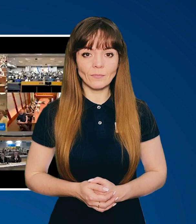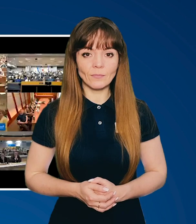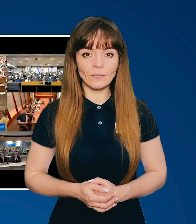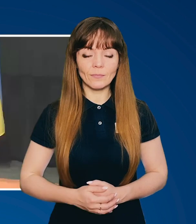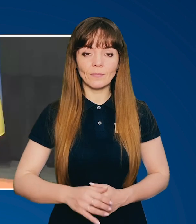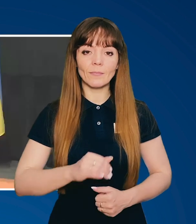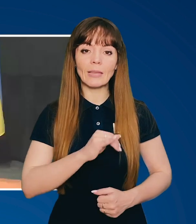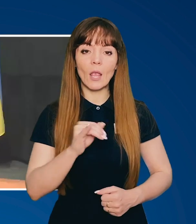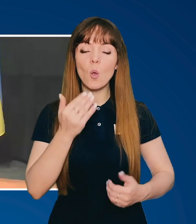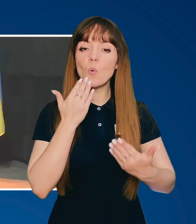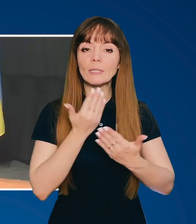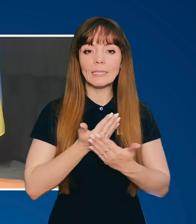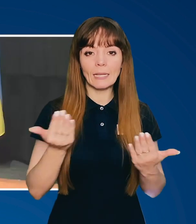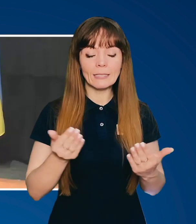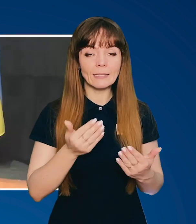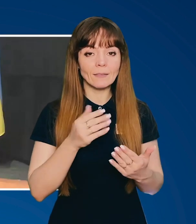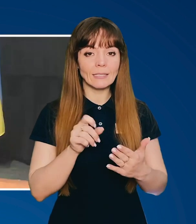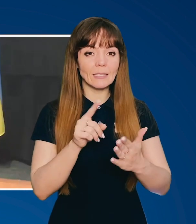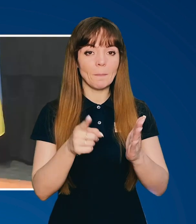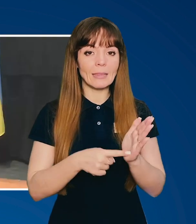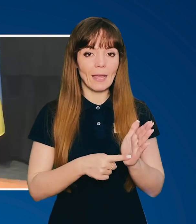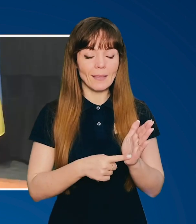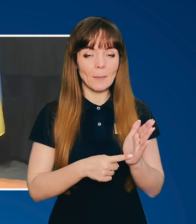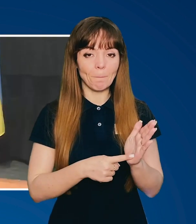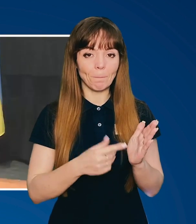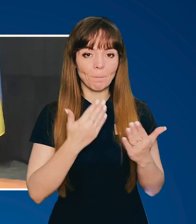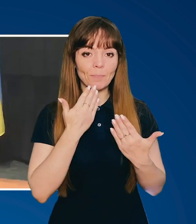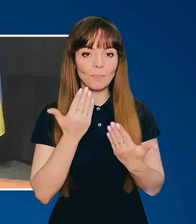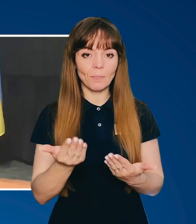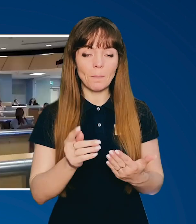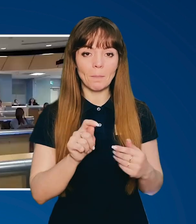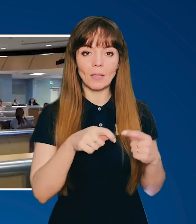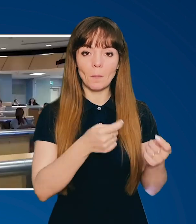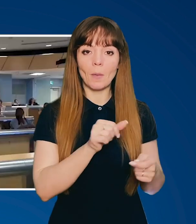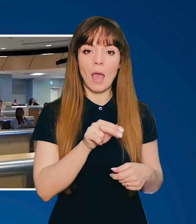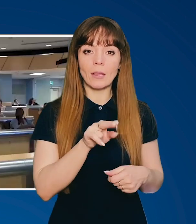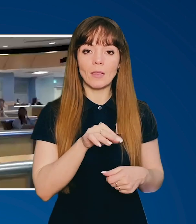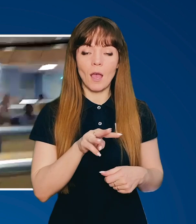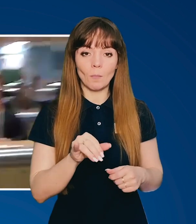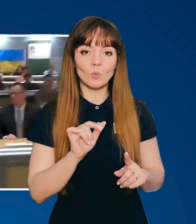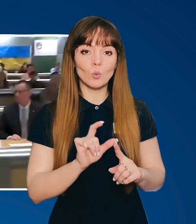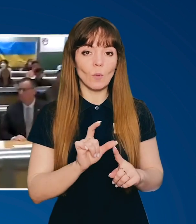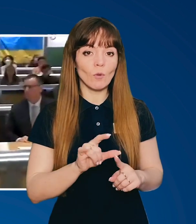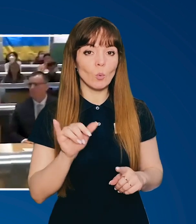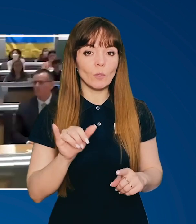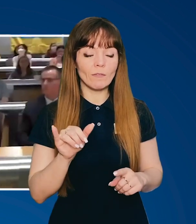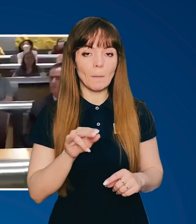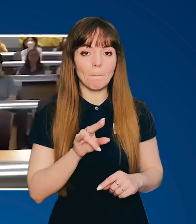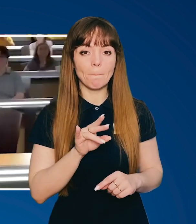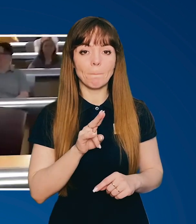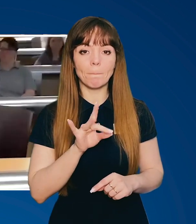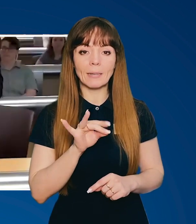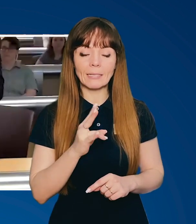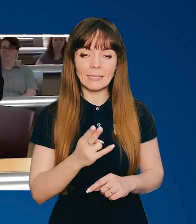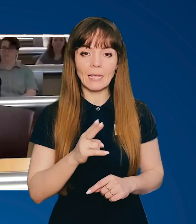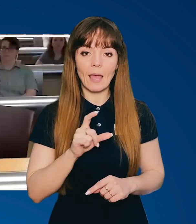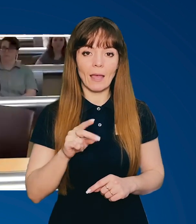І останне запитання. Передаємо Адаму слово, університет принца Едварда.